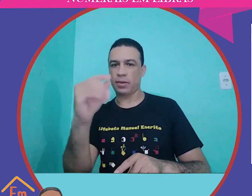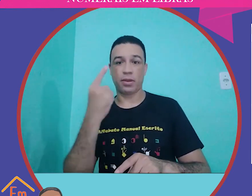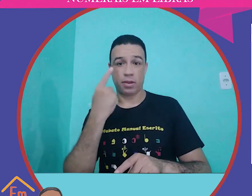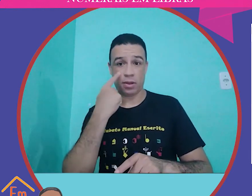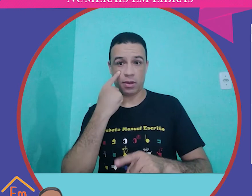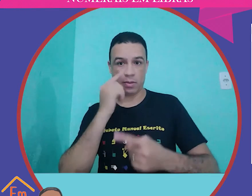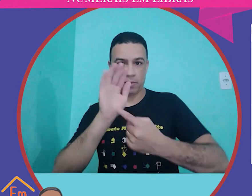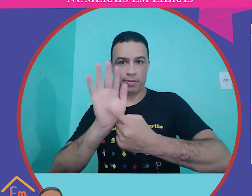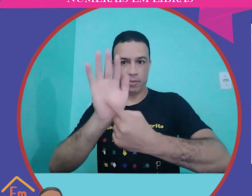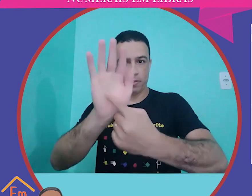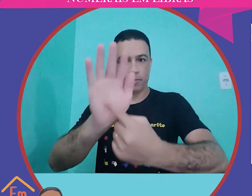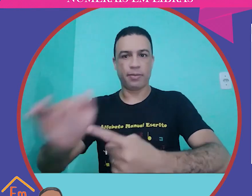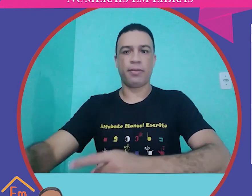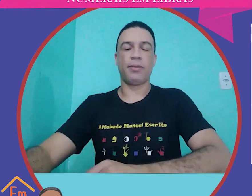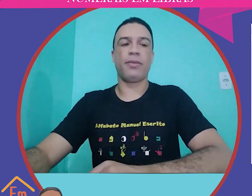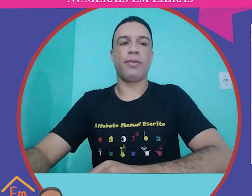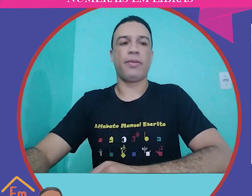os numerais. Vou mostrar para vocês.